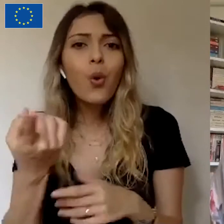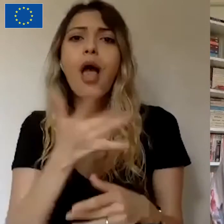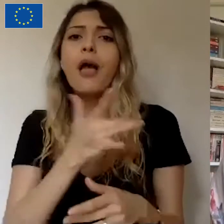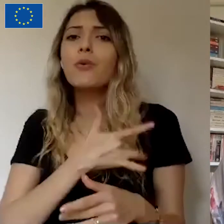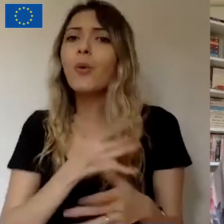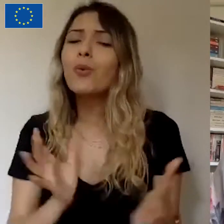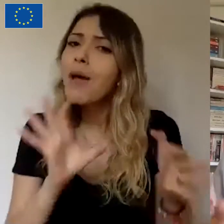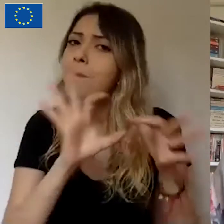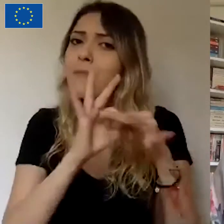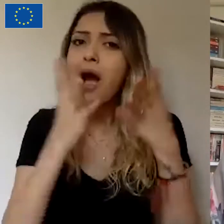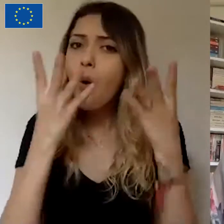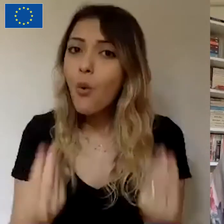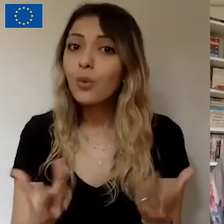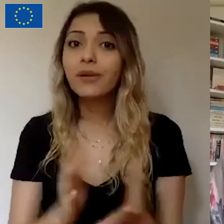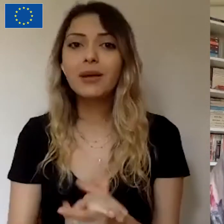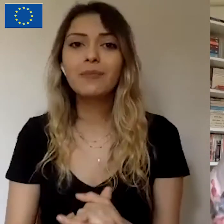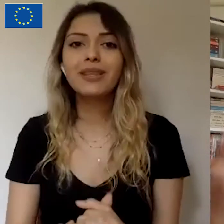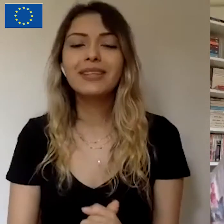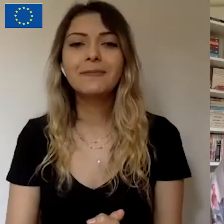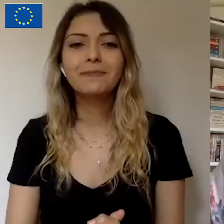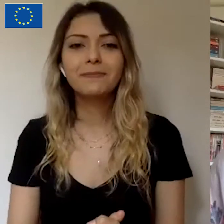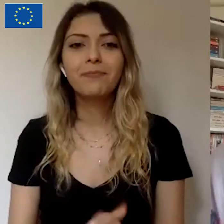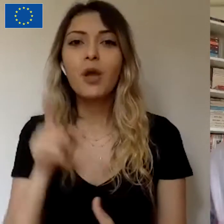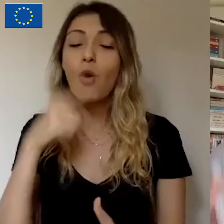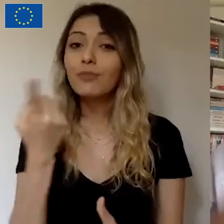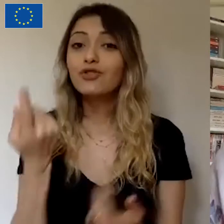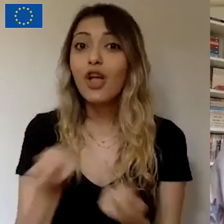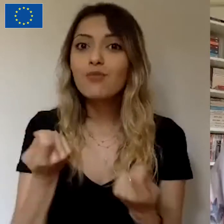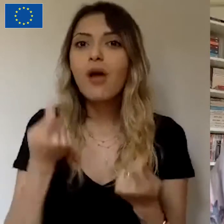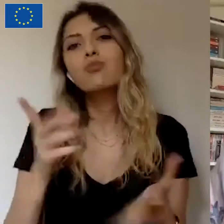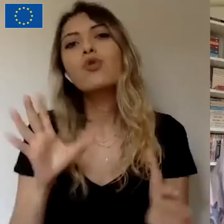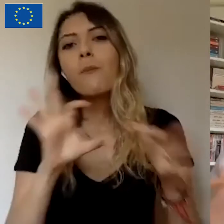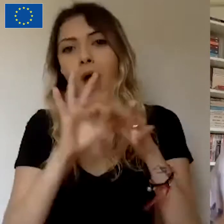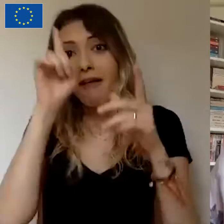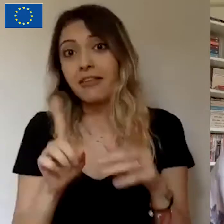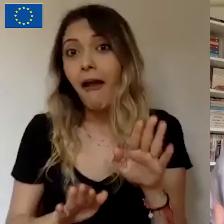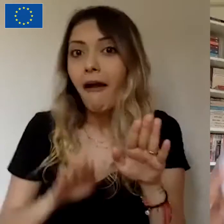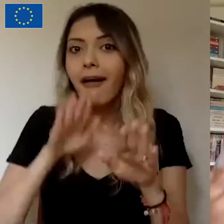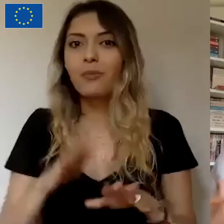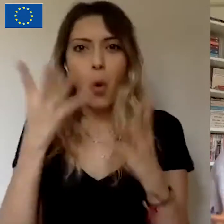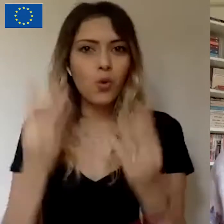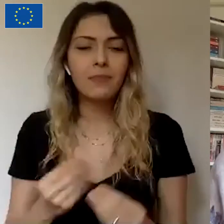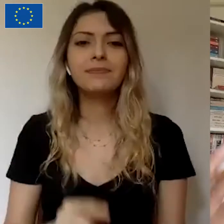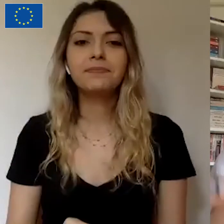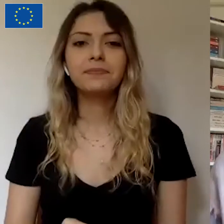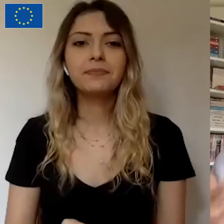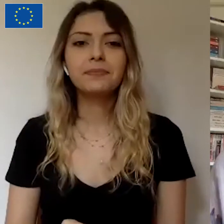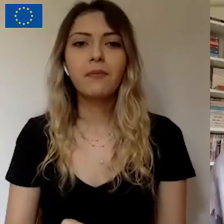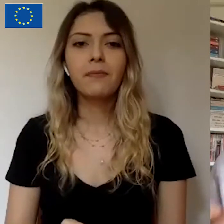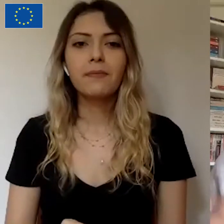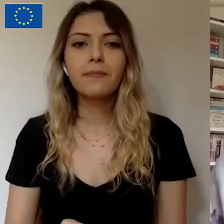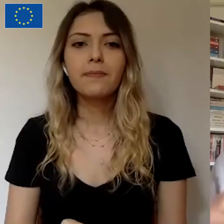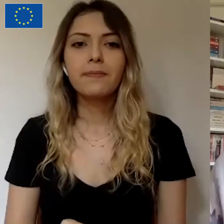kurabilecekleri ilişkinde belki de ilk adım olabilir böyle bir çalışma. Şimdi biraz daha isterseniz şeye geçelim. Konuyu